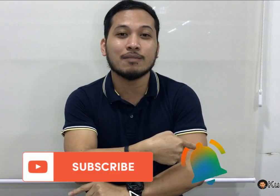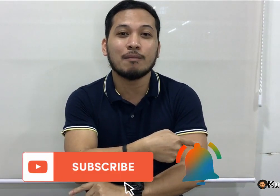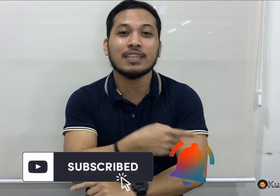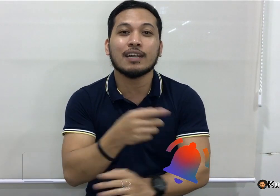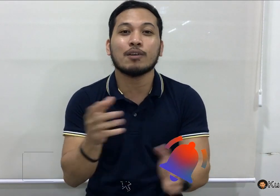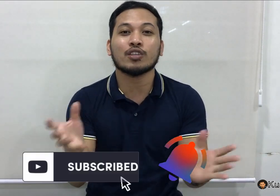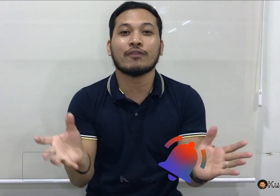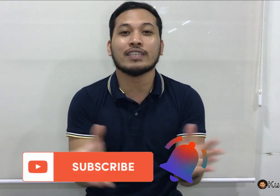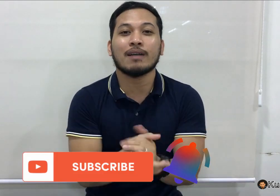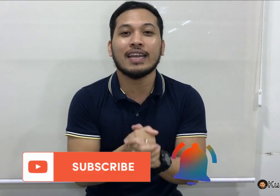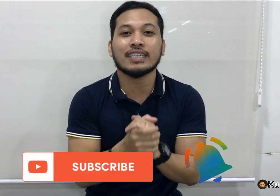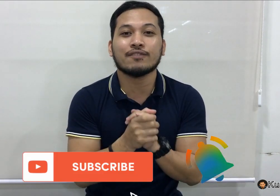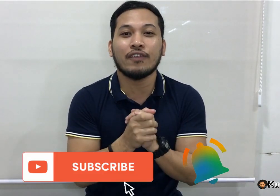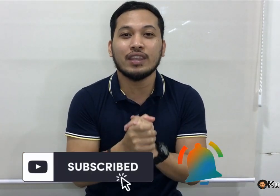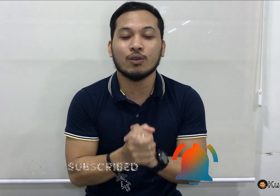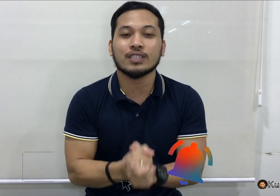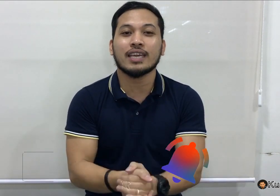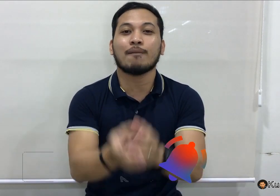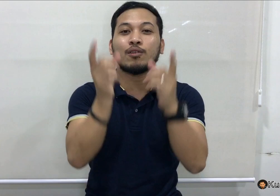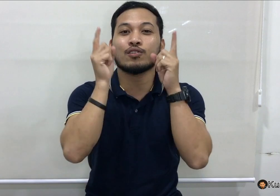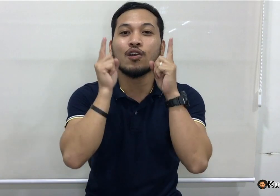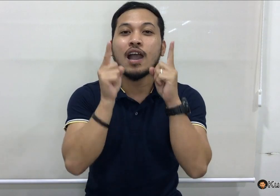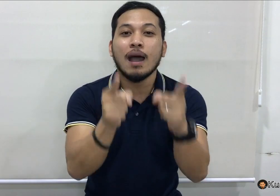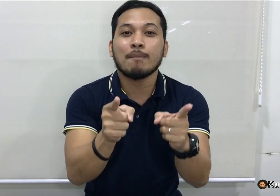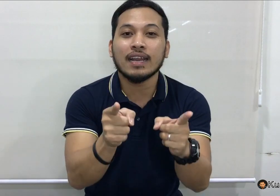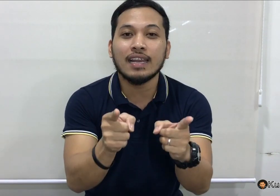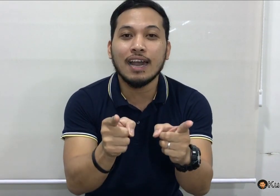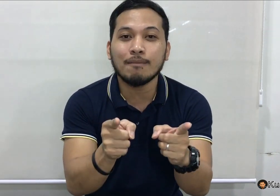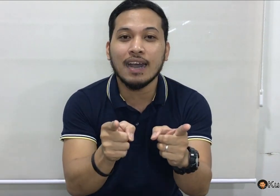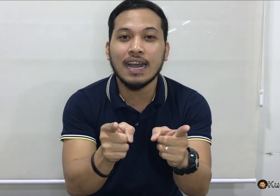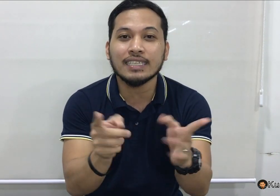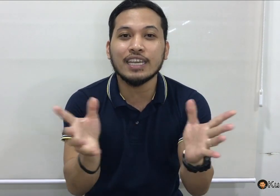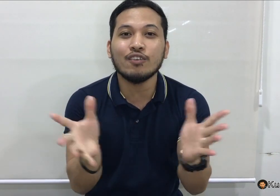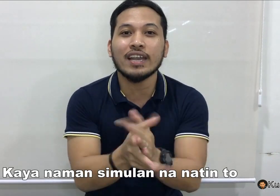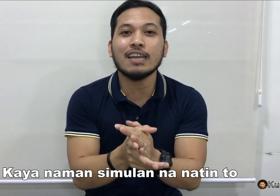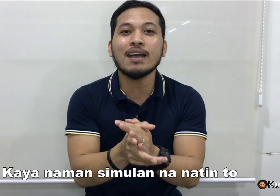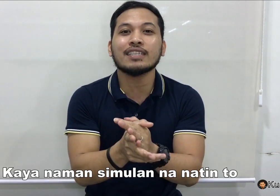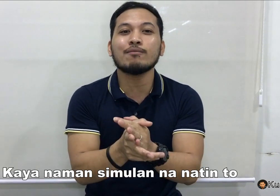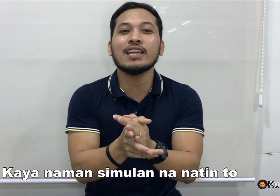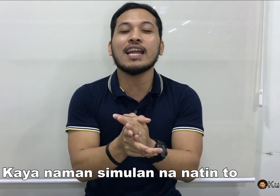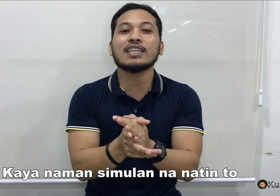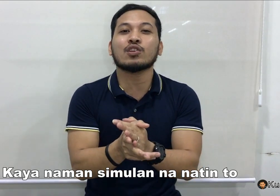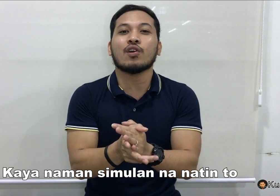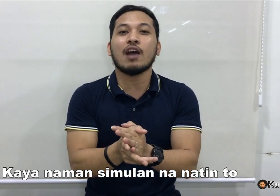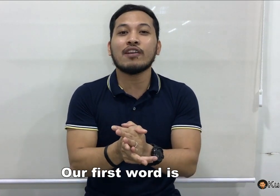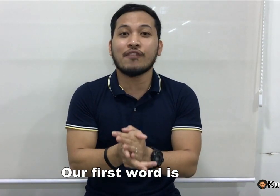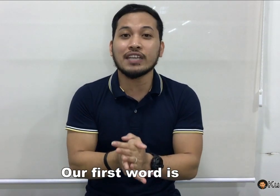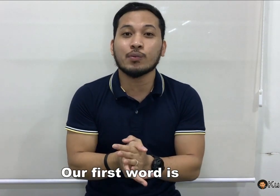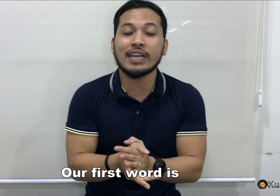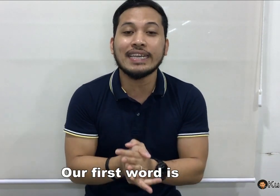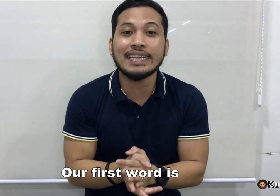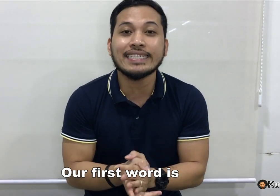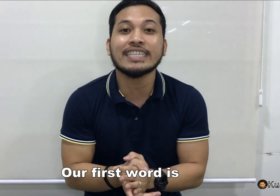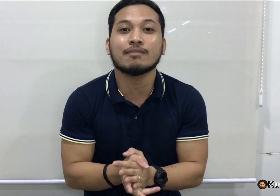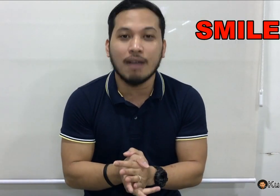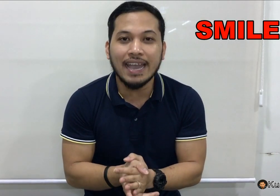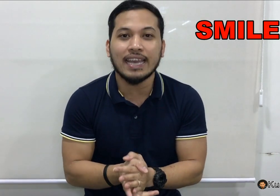mas mabilis ka pa naman sa mga latest videos na i-upload ko para lamang sa inyo. Kaya naman, simulan na natin to. Our first word is, smile.